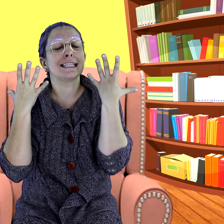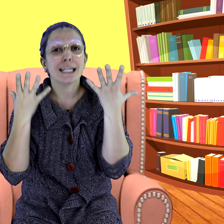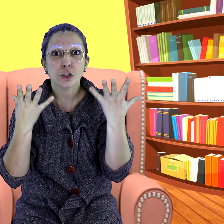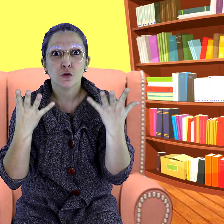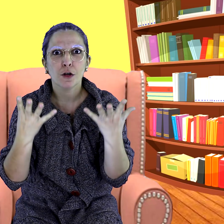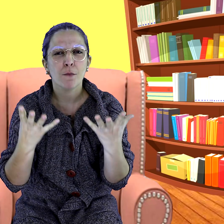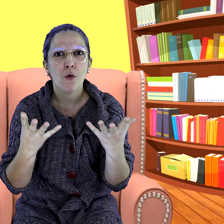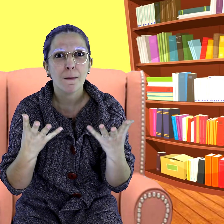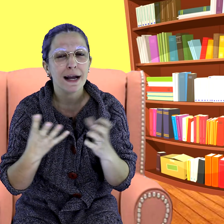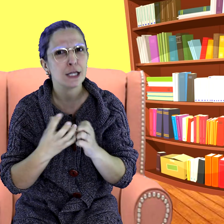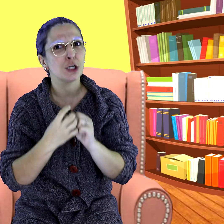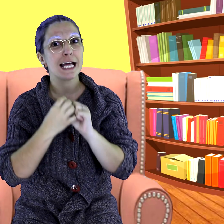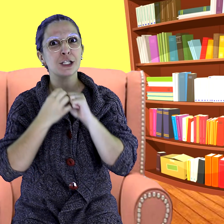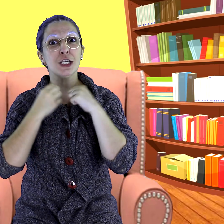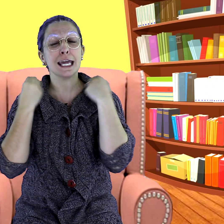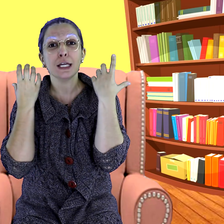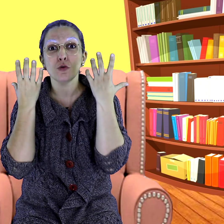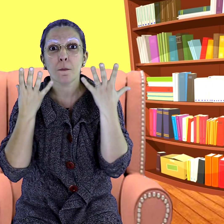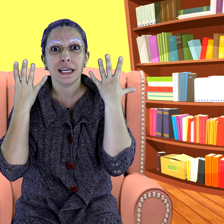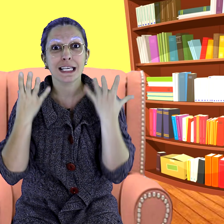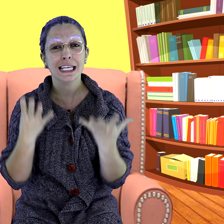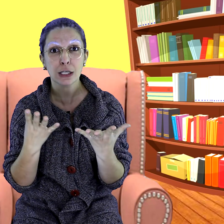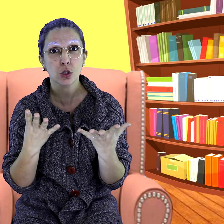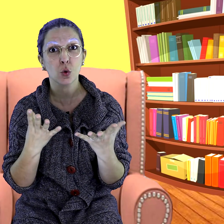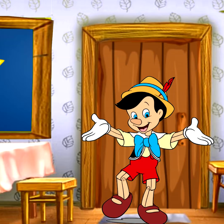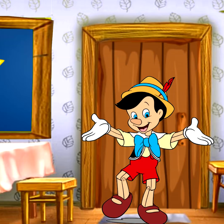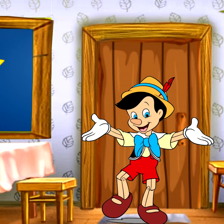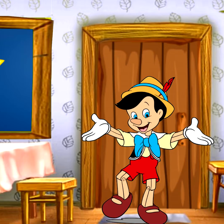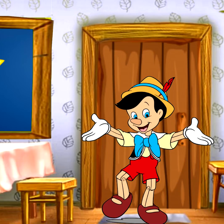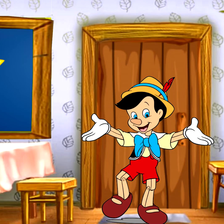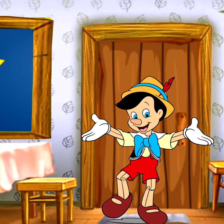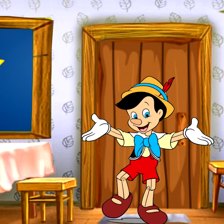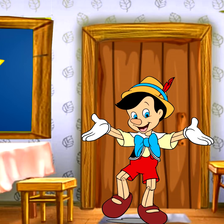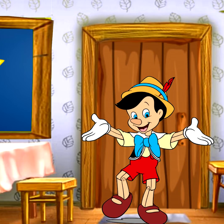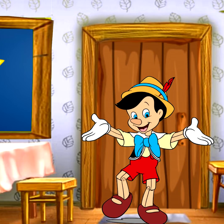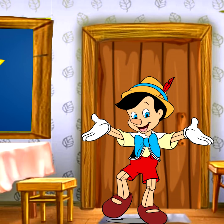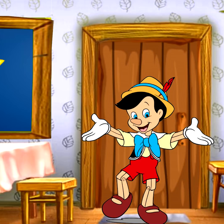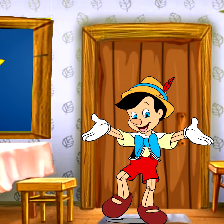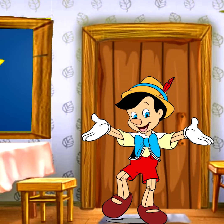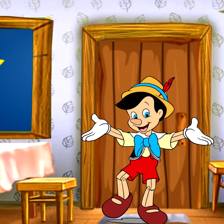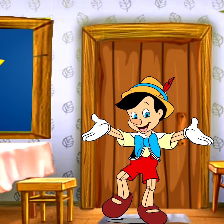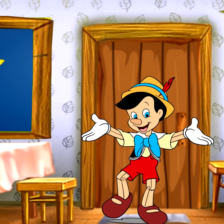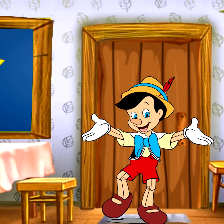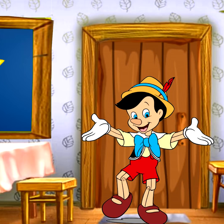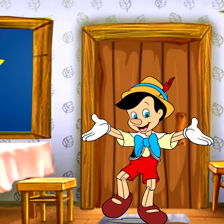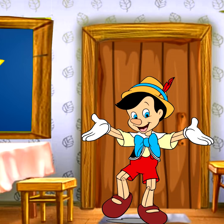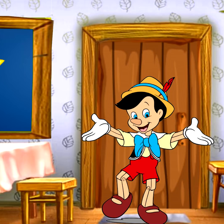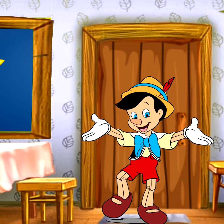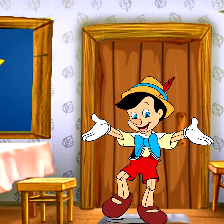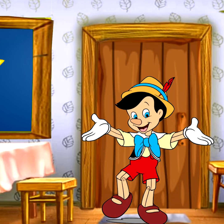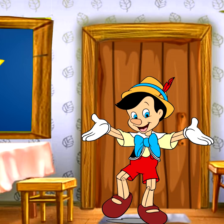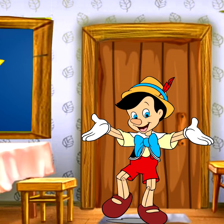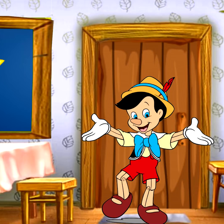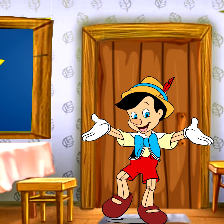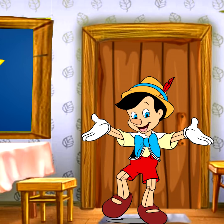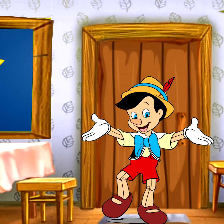transformou a marionete em um menino. Vocês não imaginam como ele ficou bonitinho.